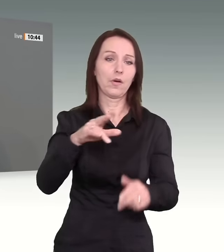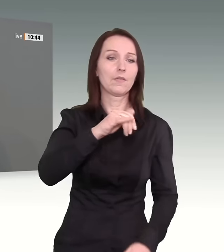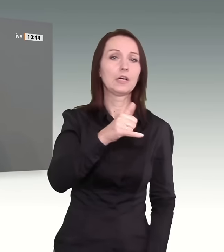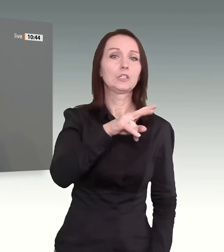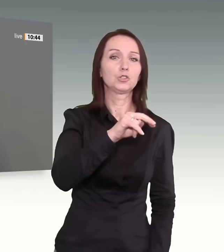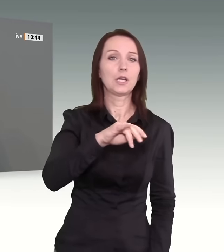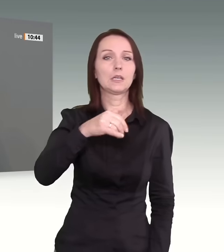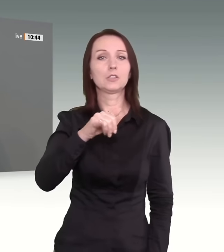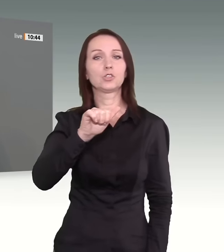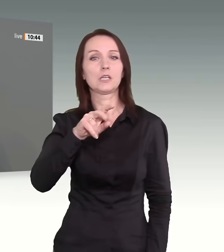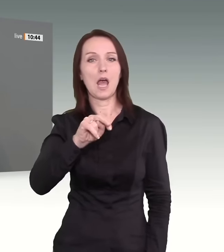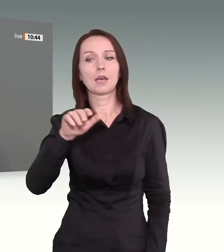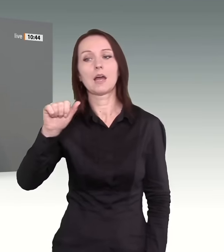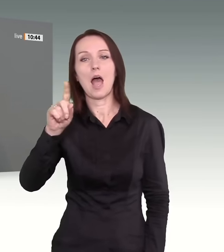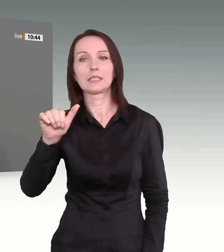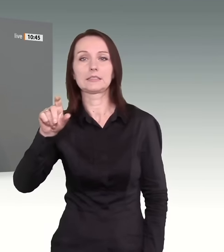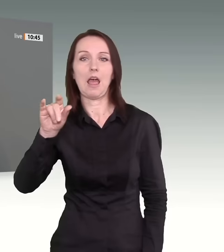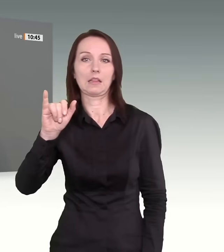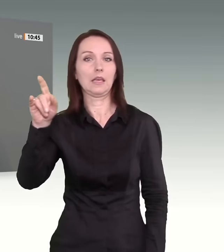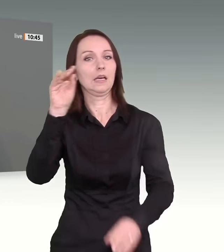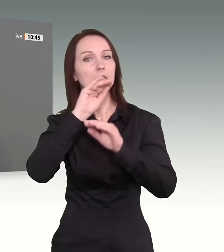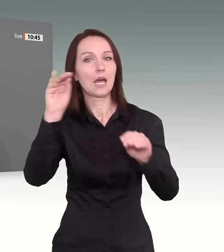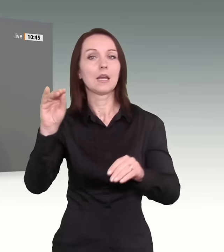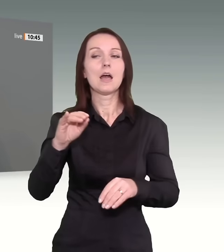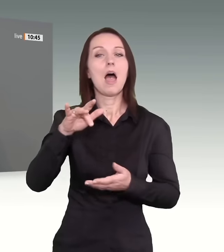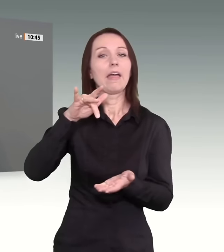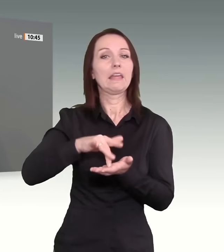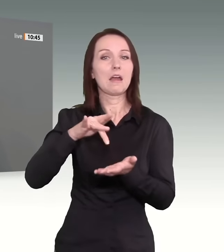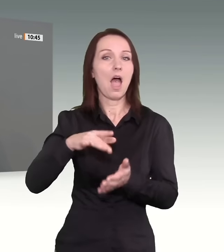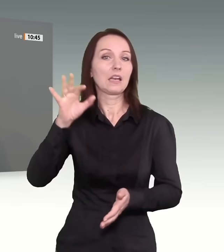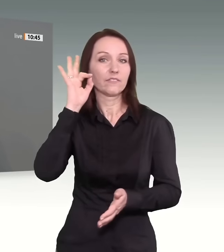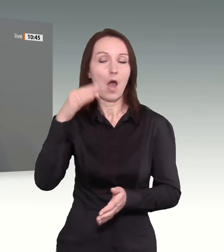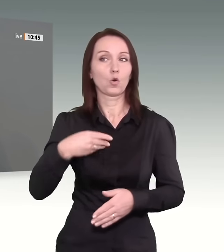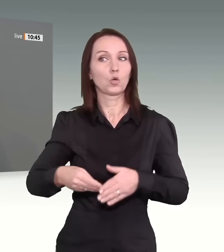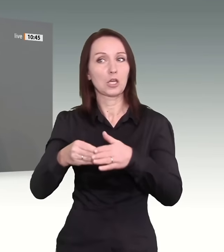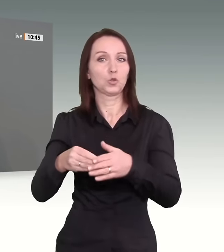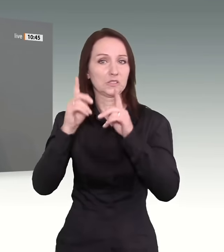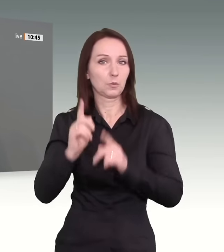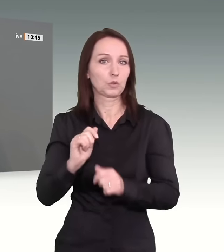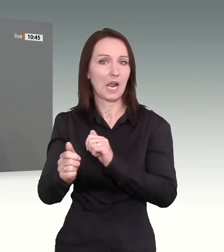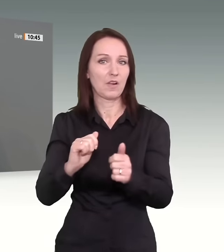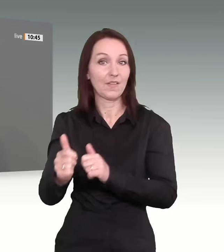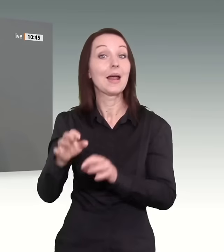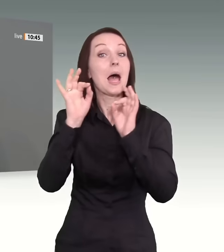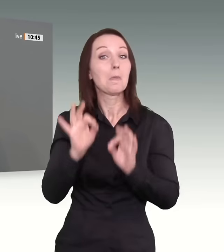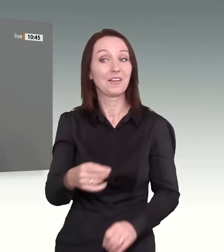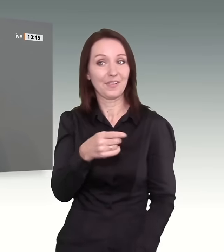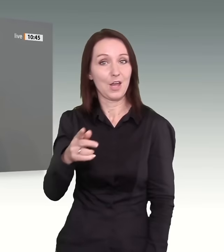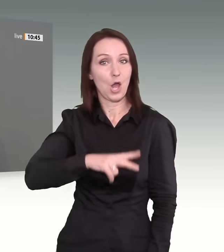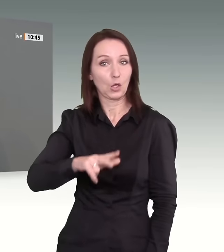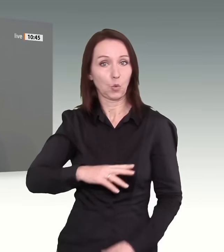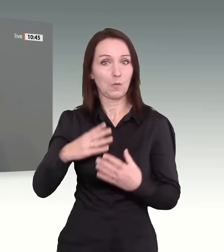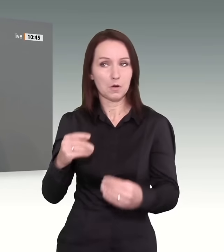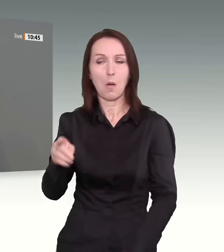unterstützen? Und wenn sie dann eine Duldung erhalten, dann ist das plötzlich nicht mehr in Ordnung. Wo ist denn da die Solidarität?